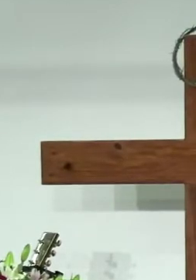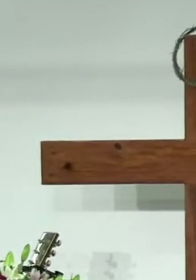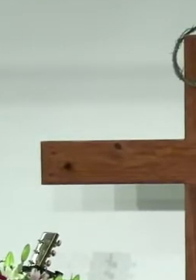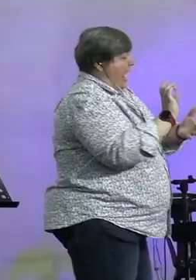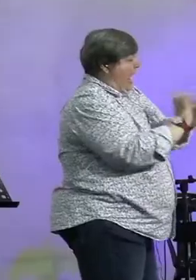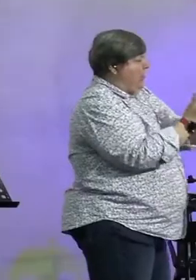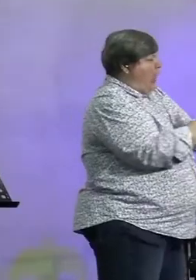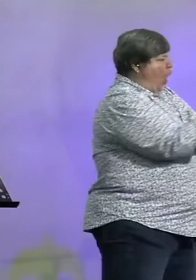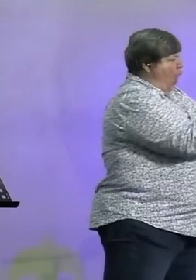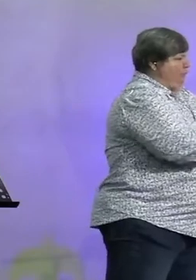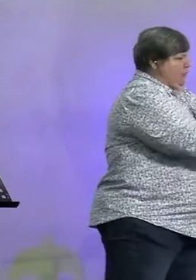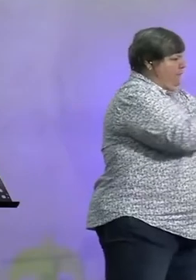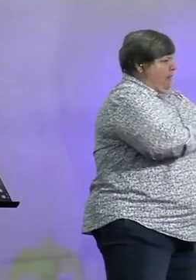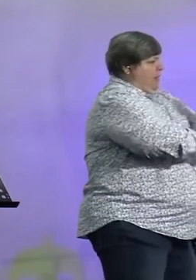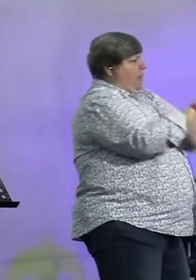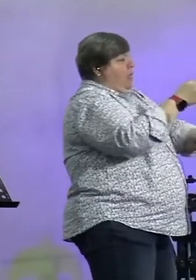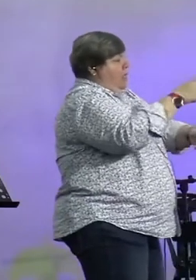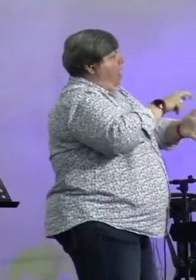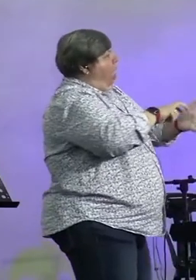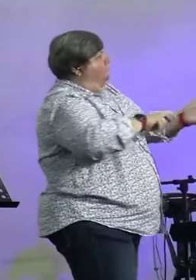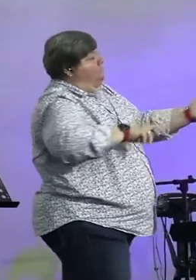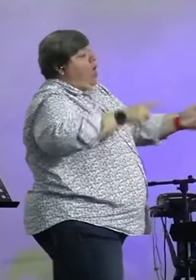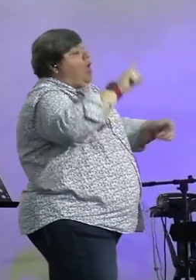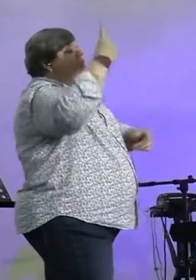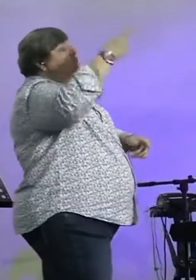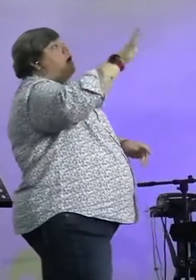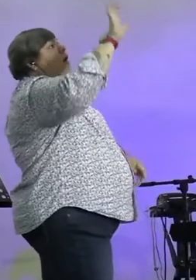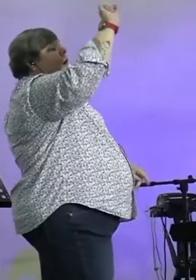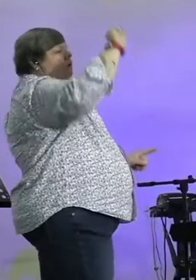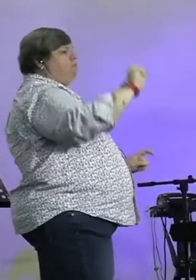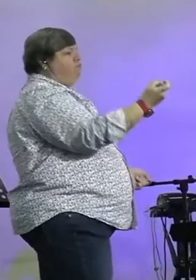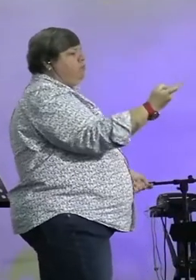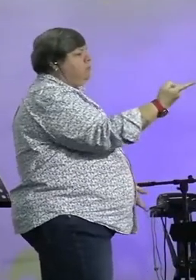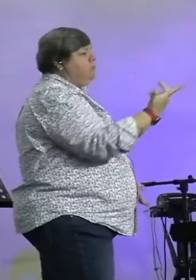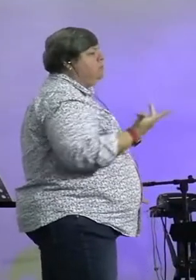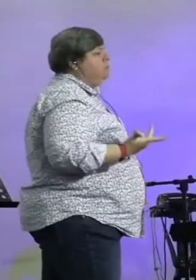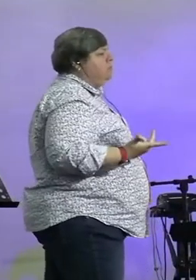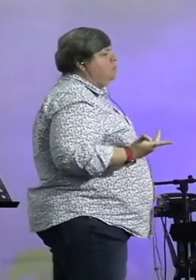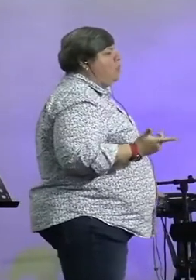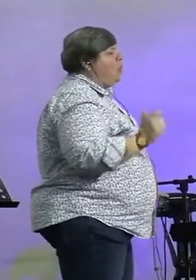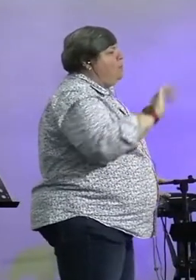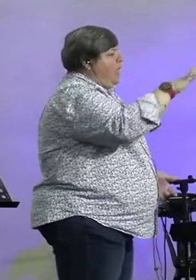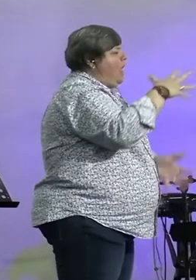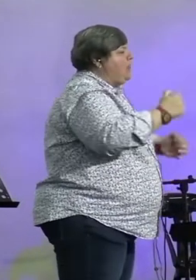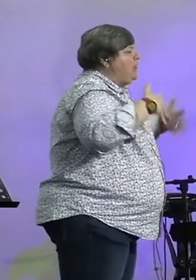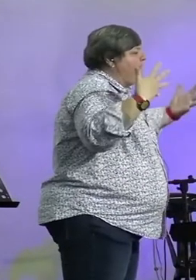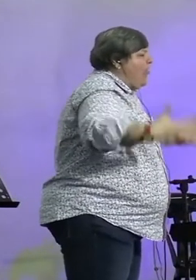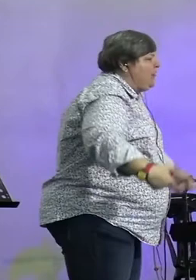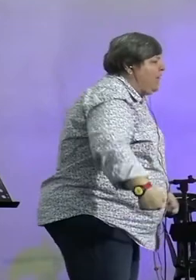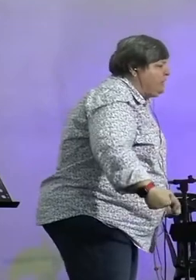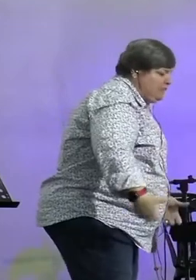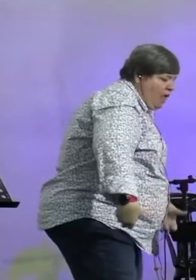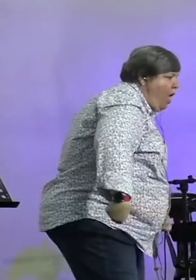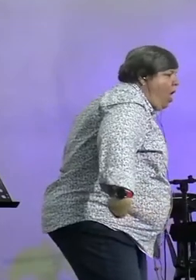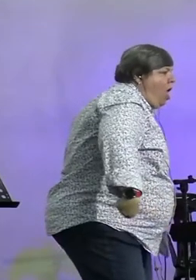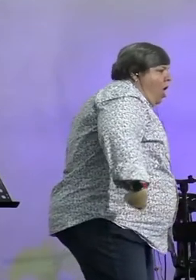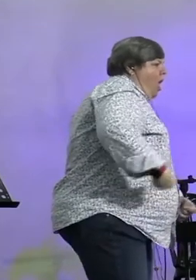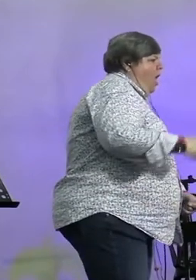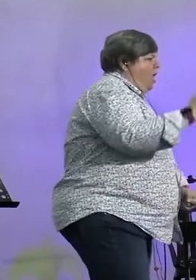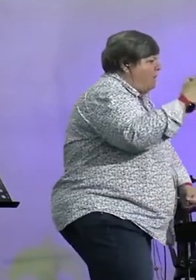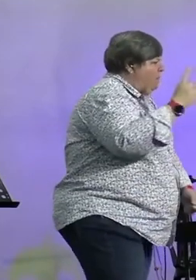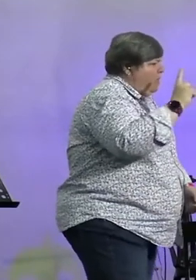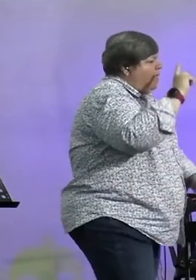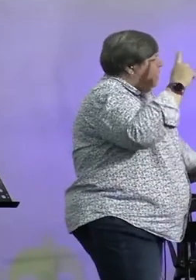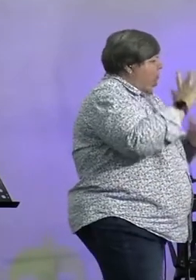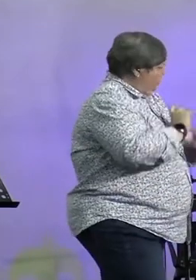heren te lewe nie. Want weet jy wat, elke keer as die heren my roep, as ek heren maak, ek het hierdie pakkie, ek het hierdie begasie, ek hierdie begasie, ek met my